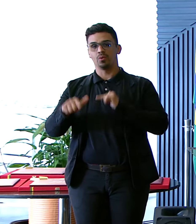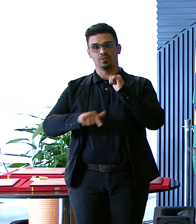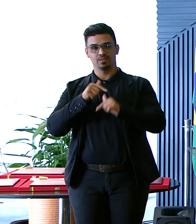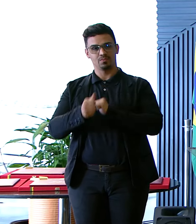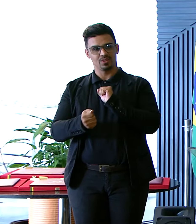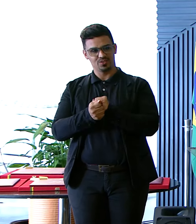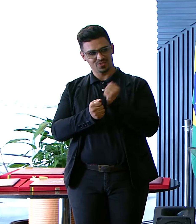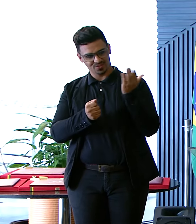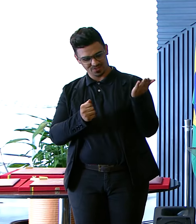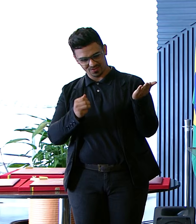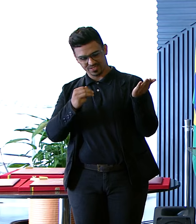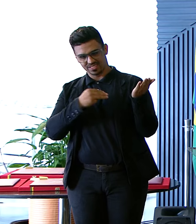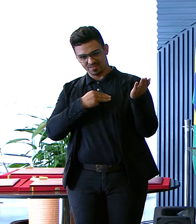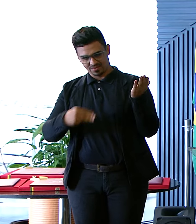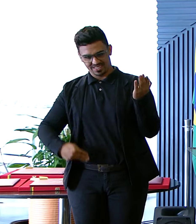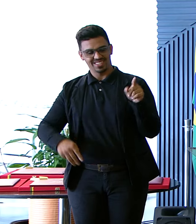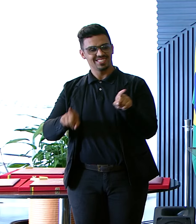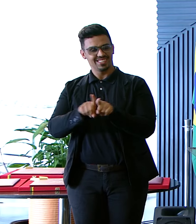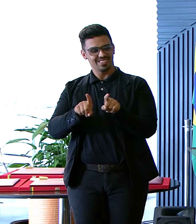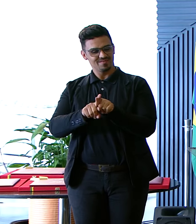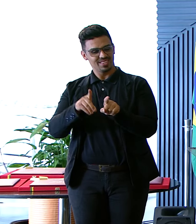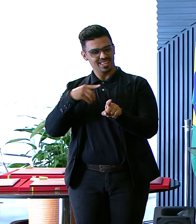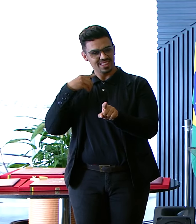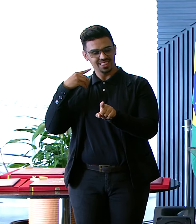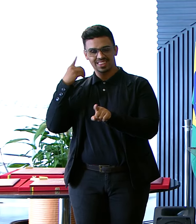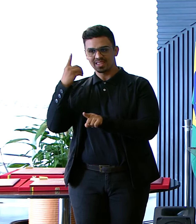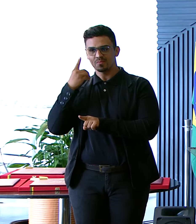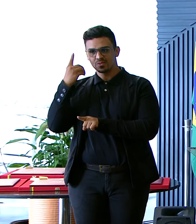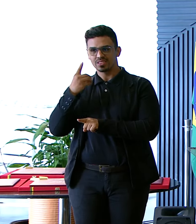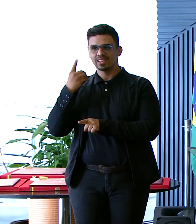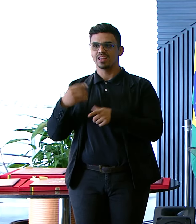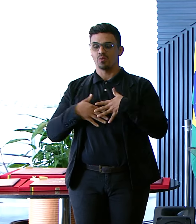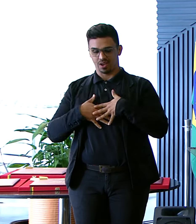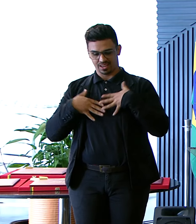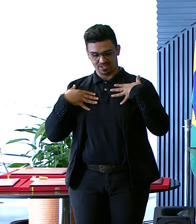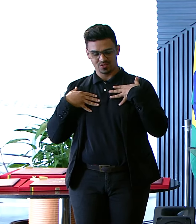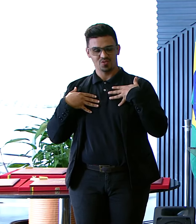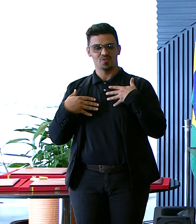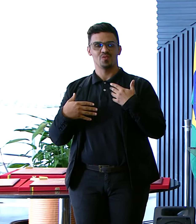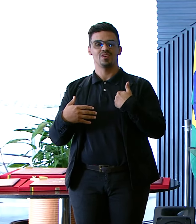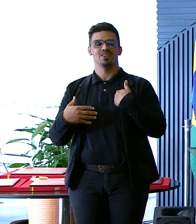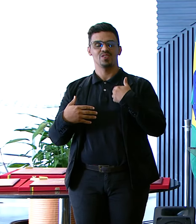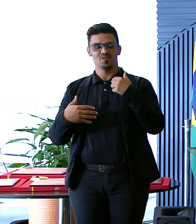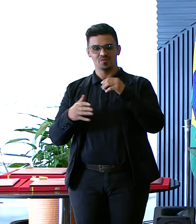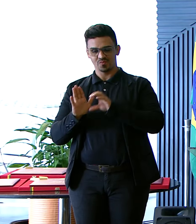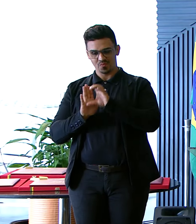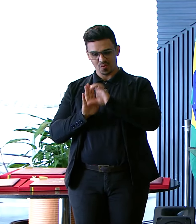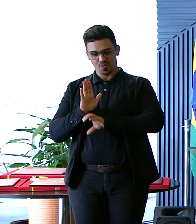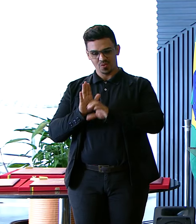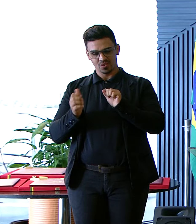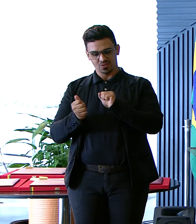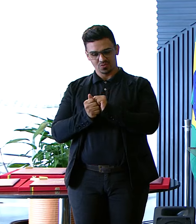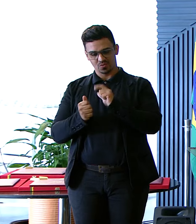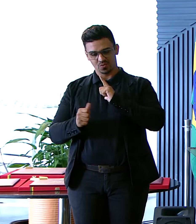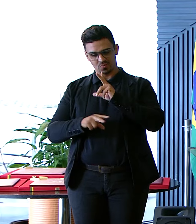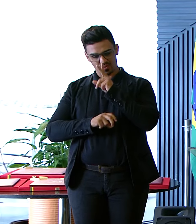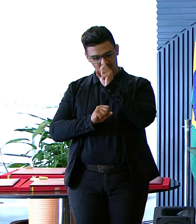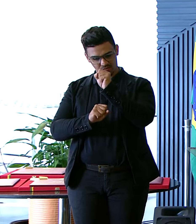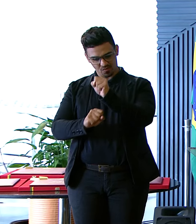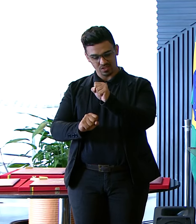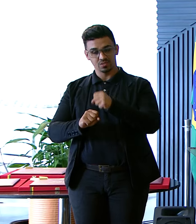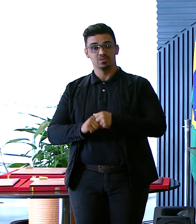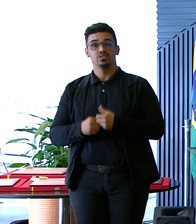senhora Ministra Deputada É uma grande honra Na minha vida Que eu levo No meu currículo Fortemente Queria,